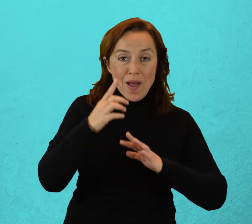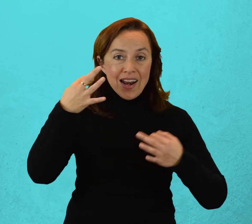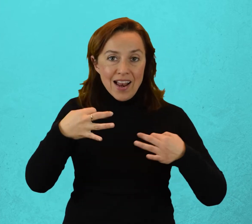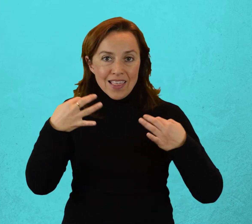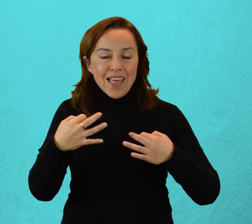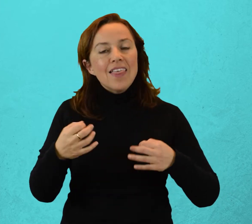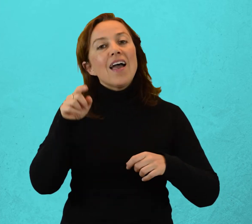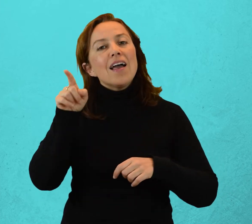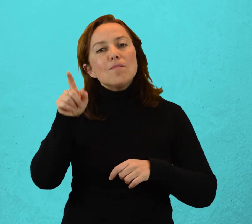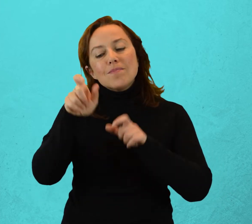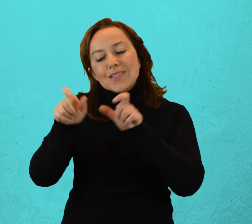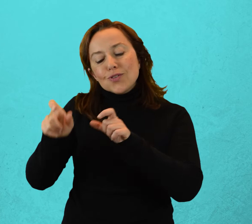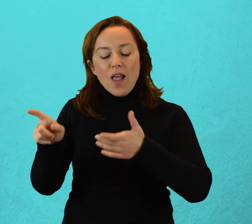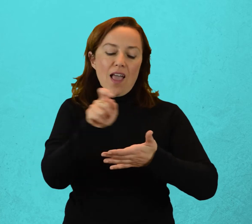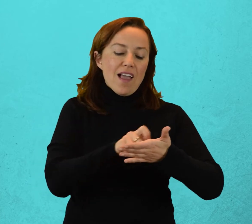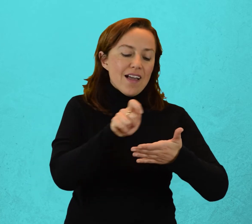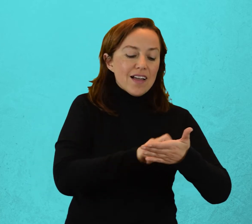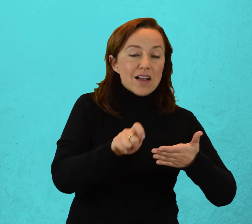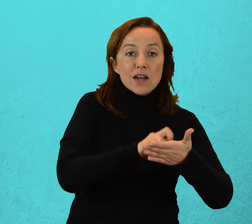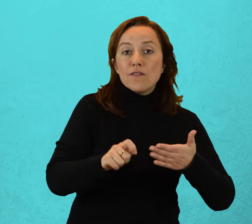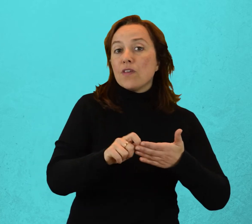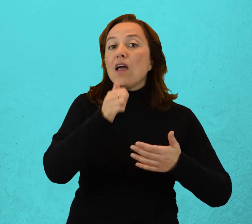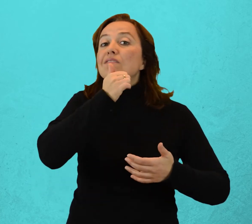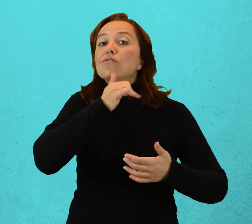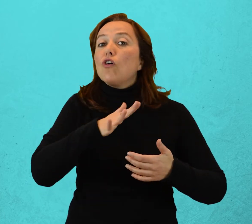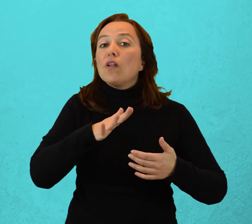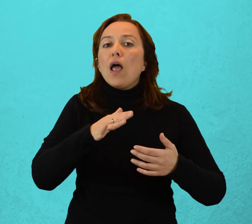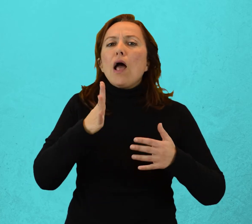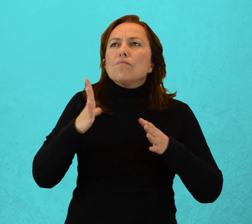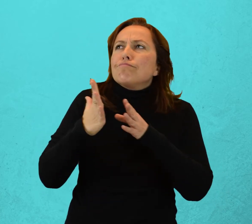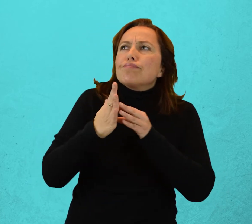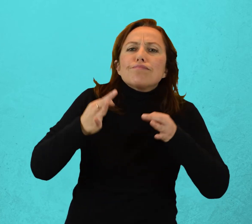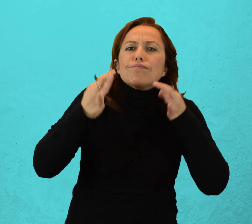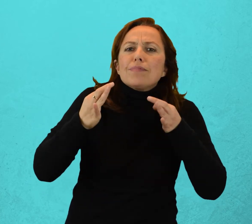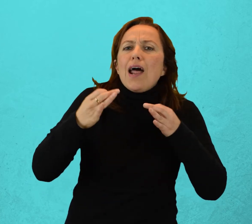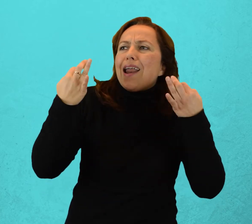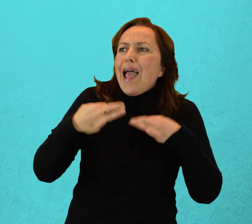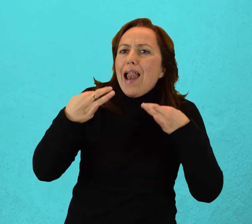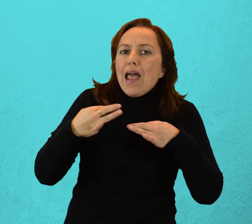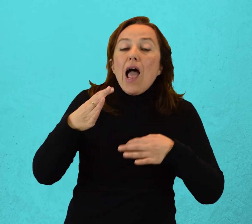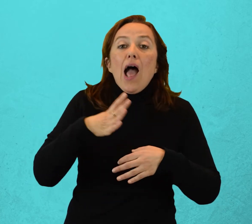realistas era representar la realidad en la literatura de la manera más exacta posible.